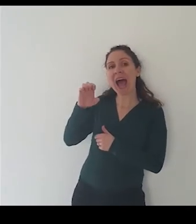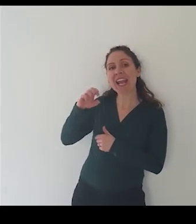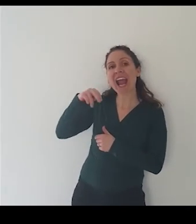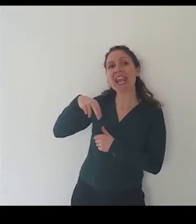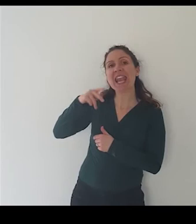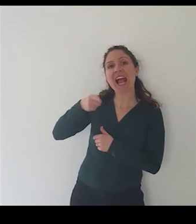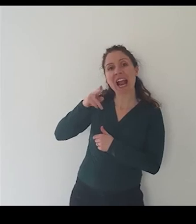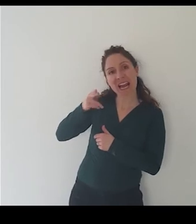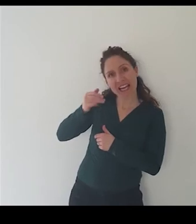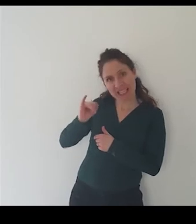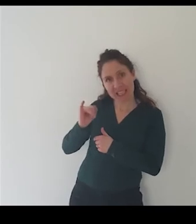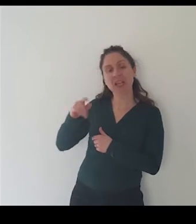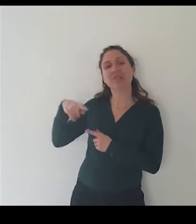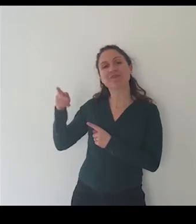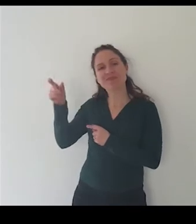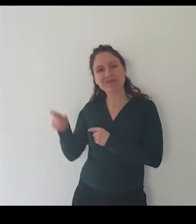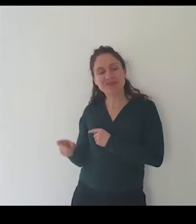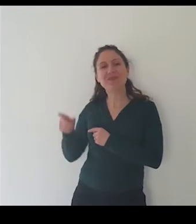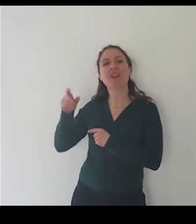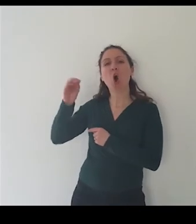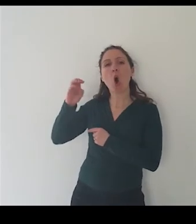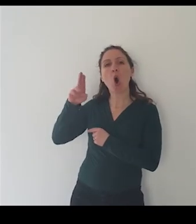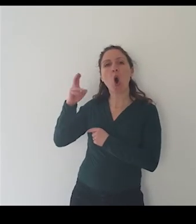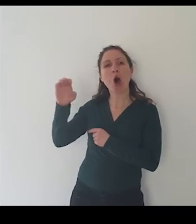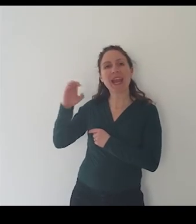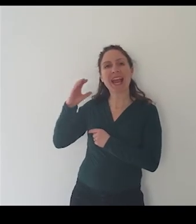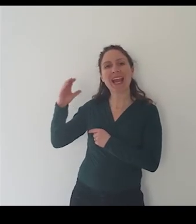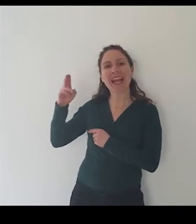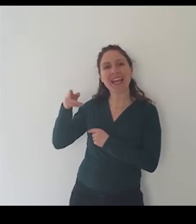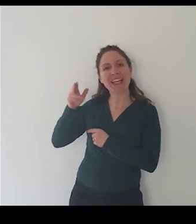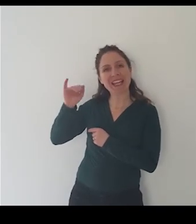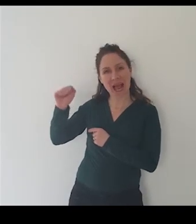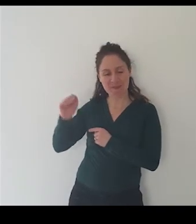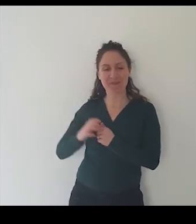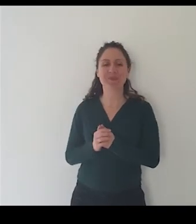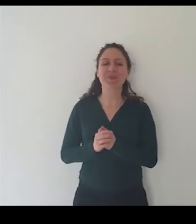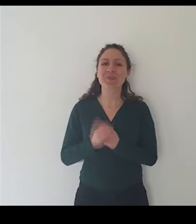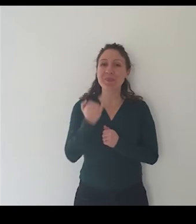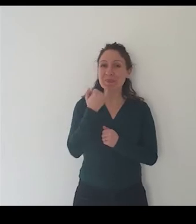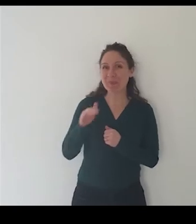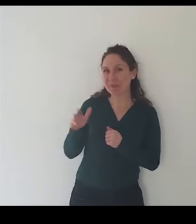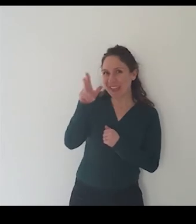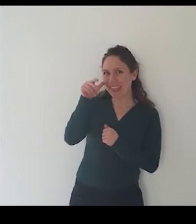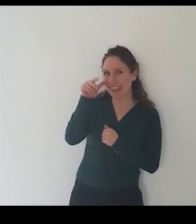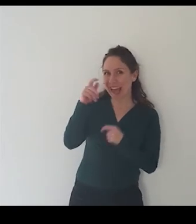lupo lupo ma ci sei